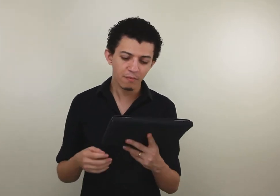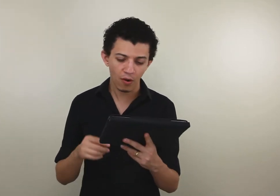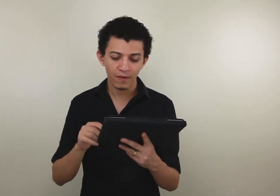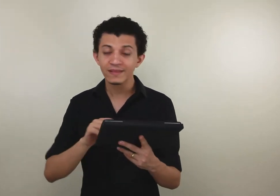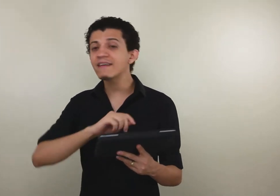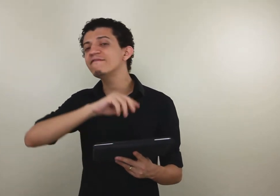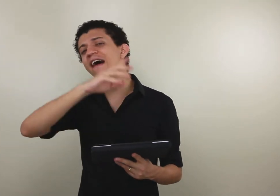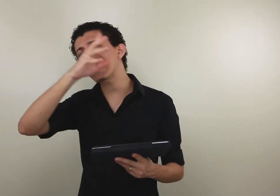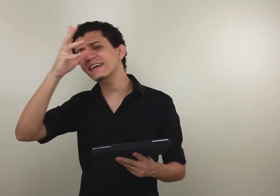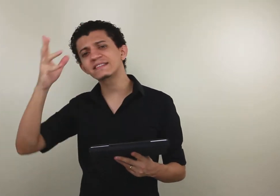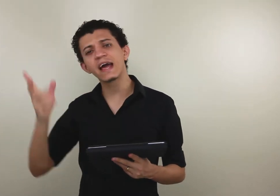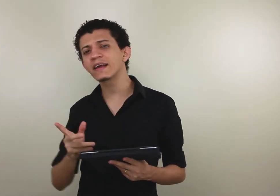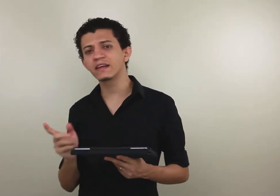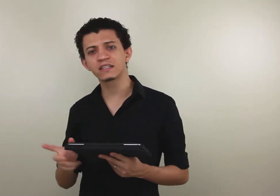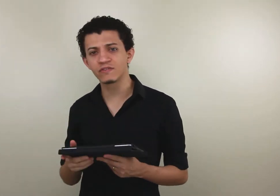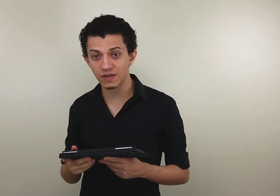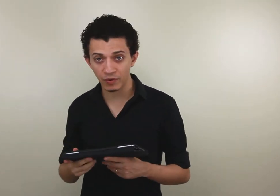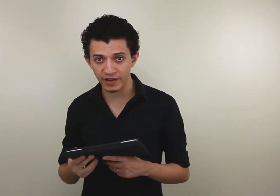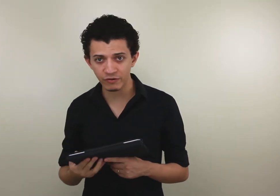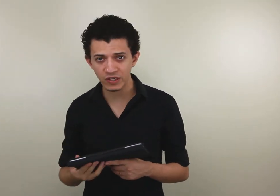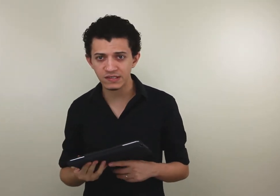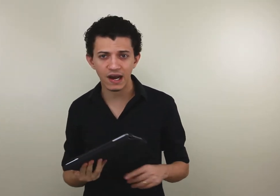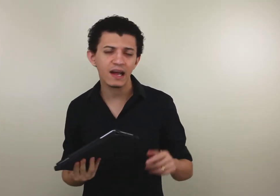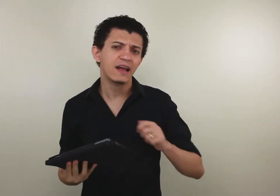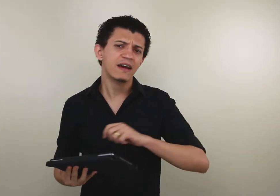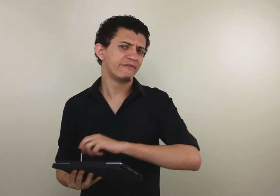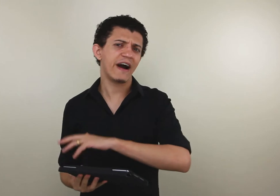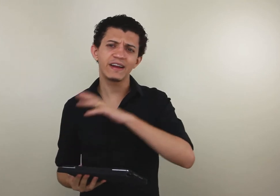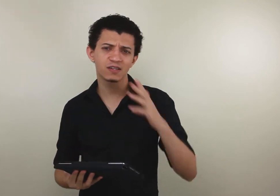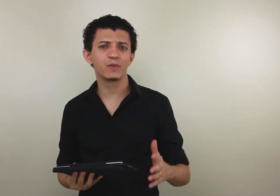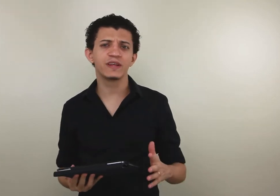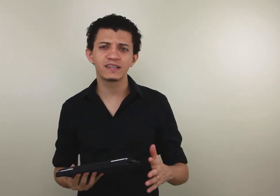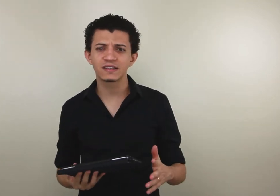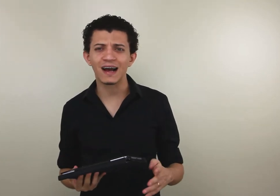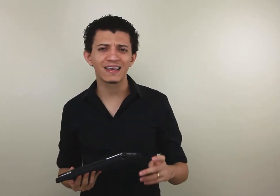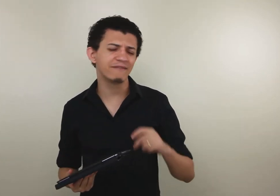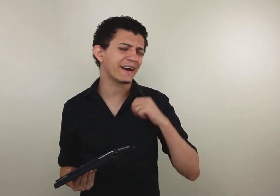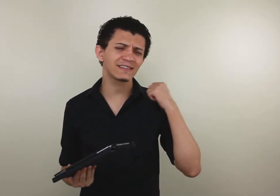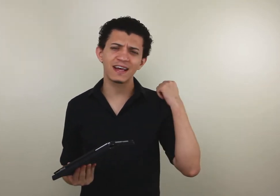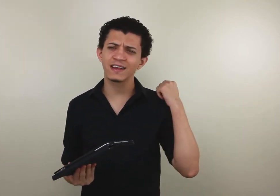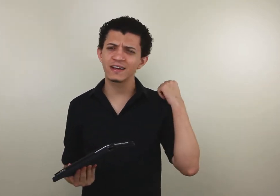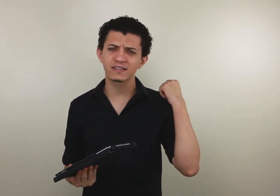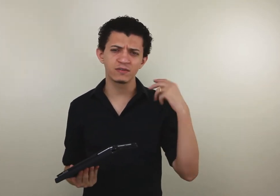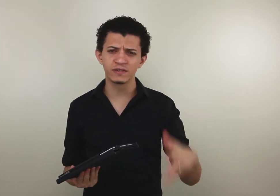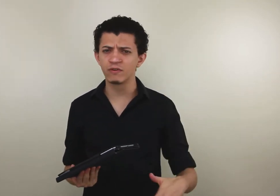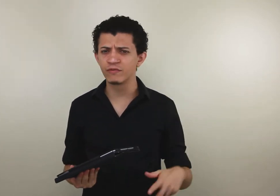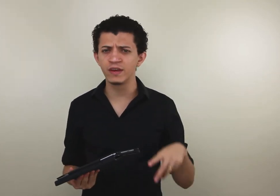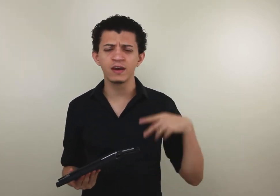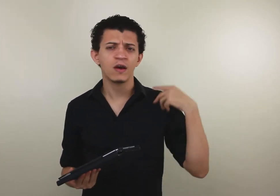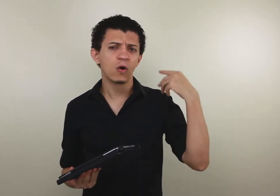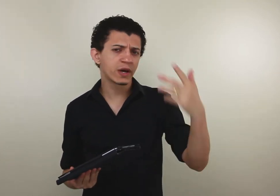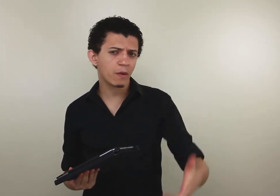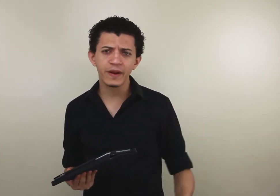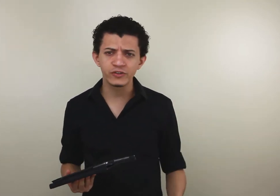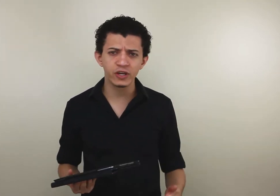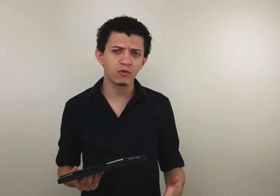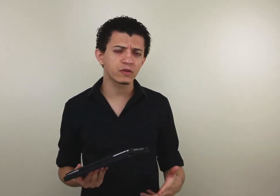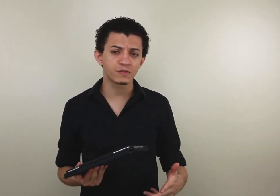Bom, tem várias técnicas que você poderia utilizar, várias que eu poderia citar aqui, várias técnicas que eu desenvolvi, ou que eu aprendi com outras